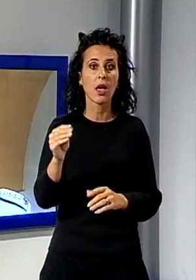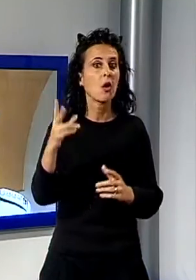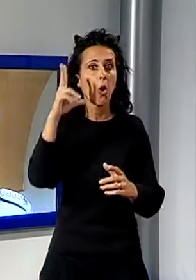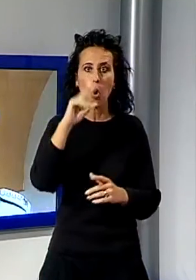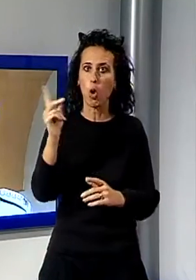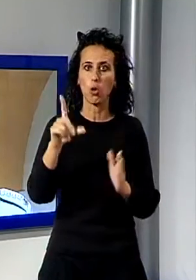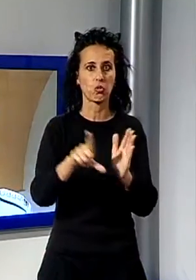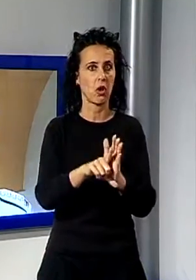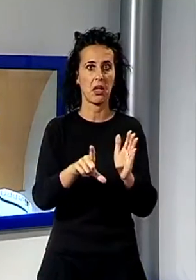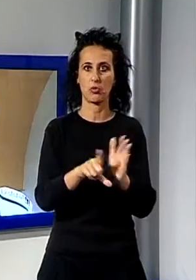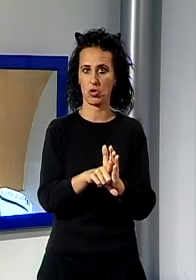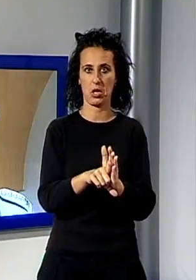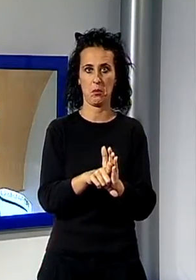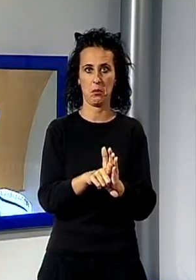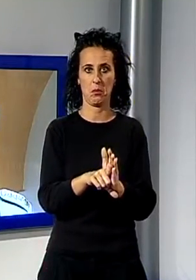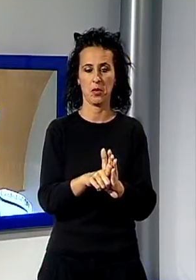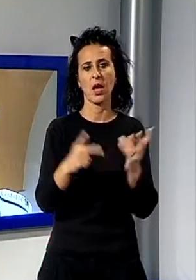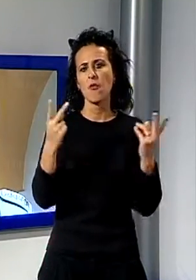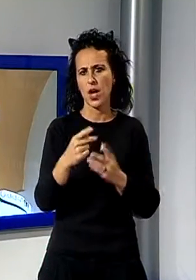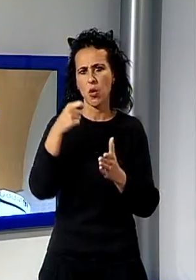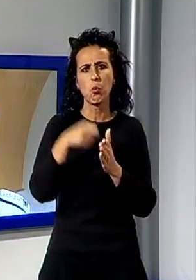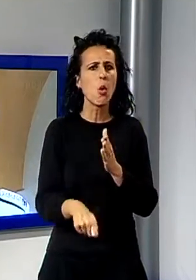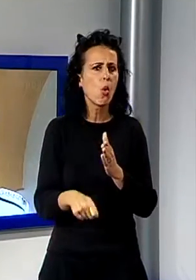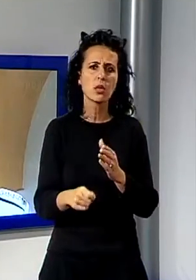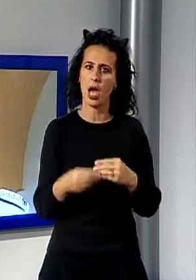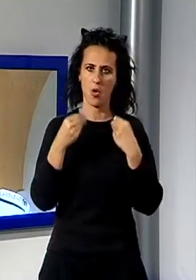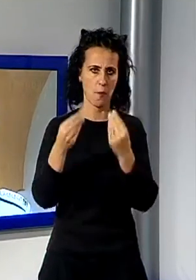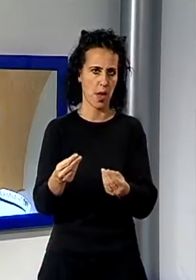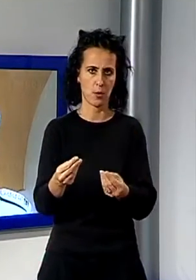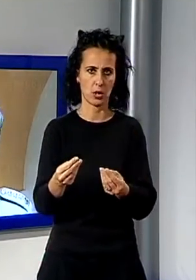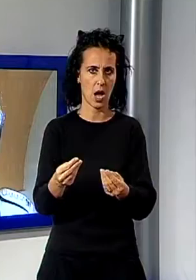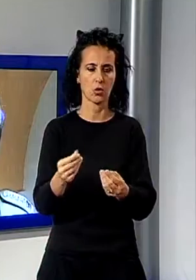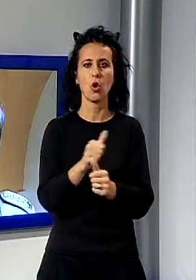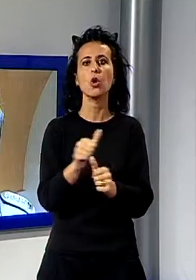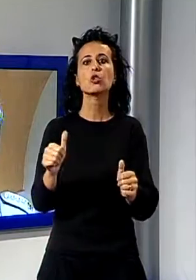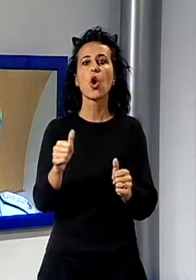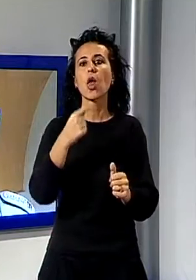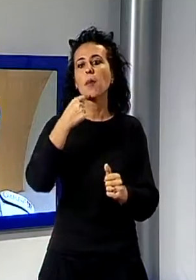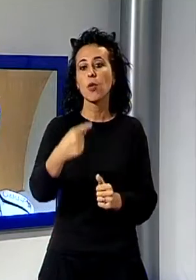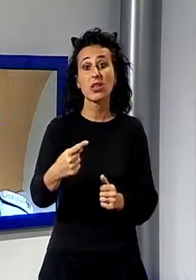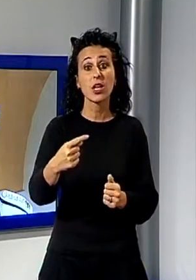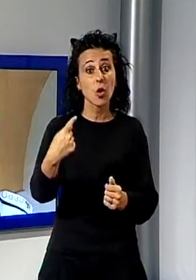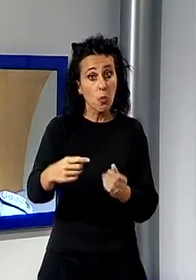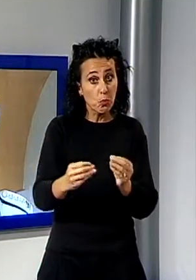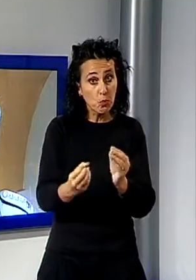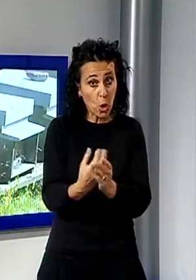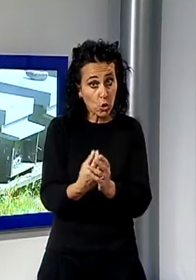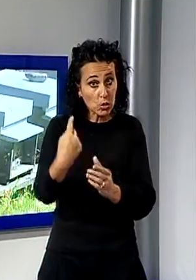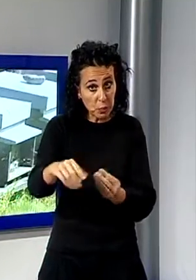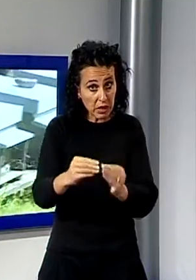'operatore, in quanto noi abbiamo diffidato l'utilizzo del prodotto, l'operatore ha ritirato il prodotto e lì si è conclusa la cosa. Oltre ai